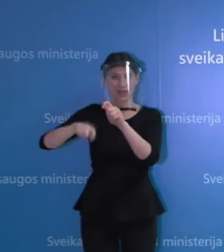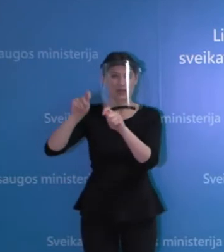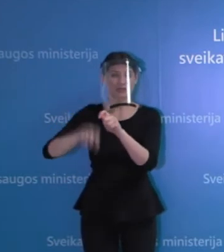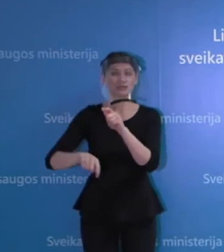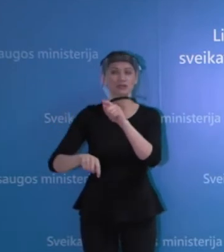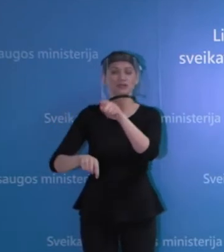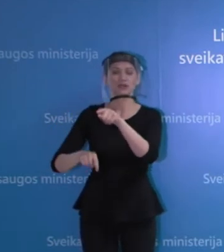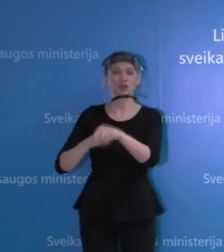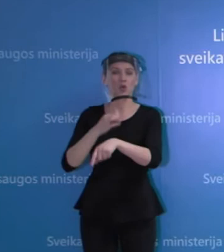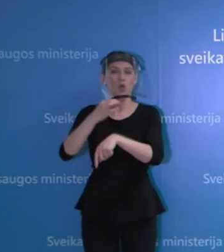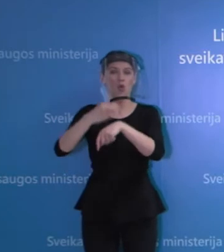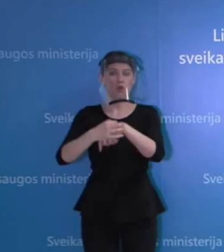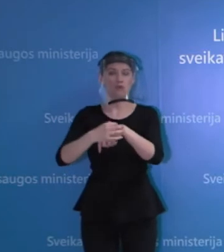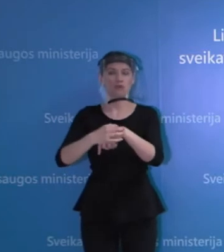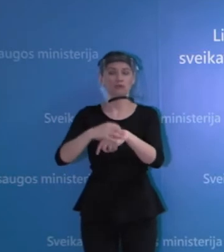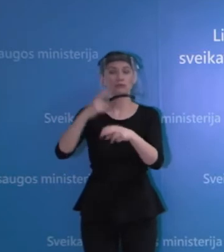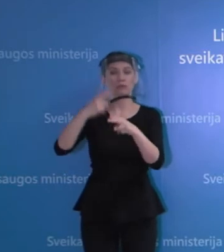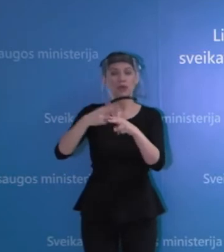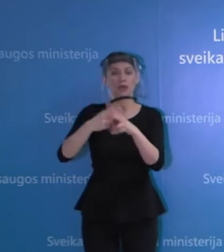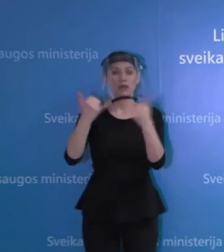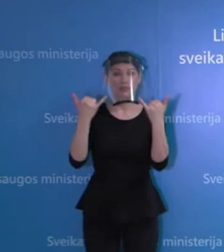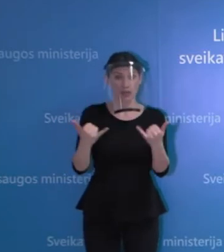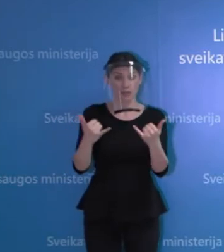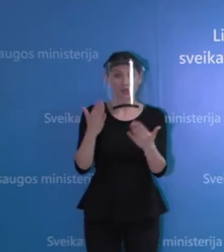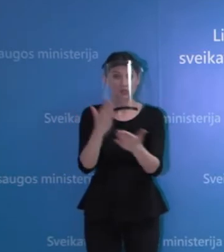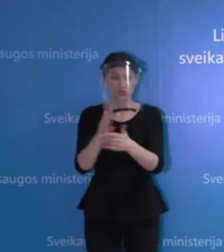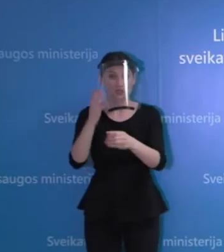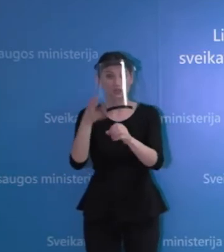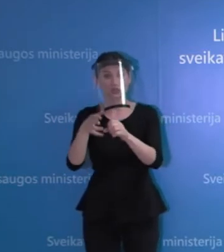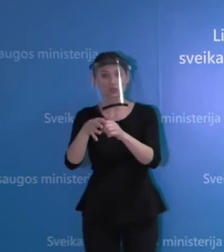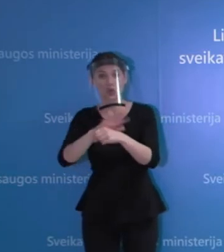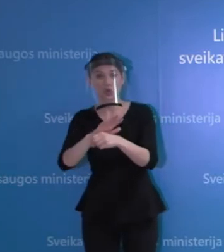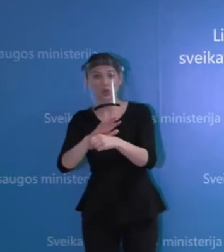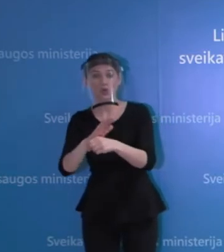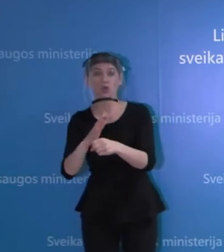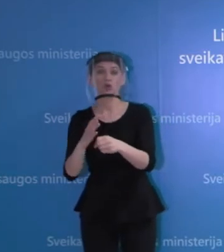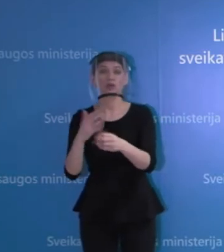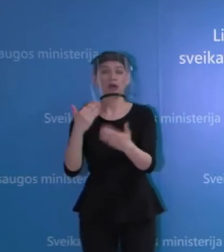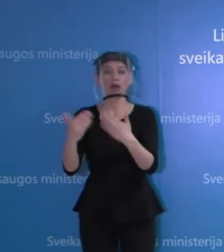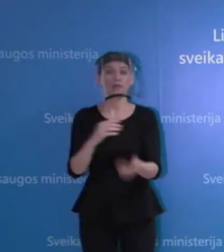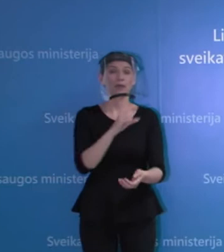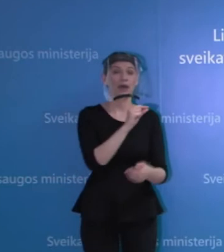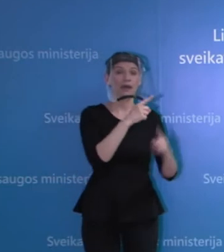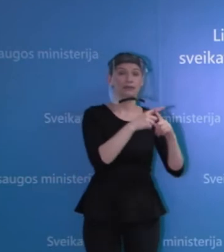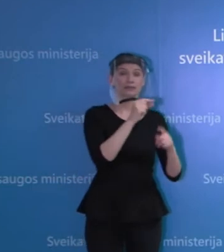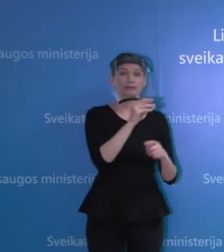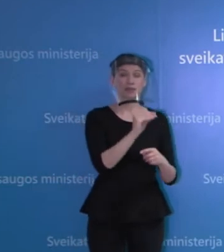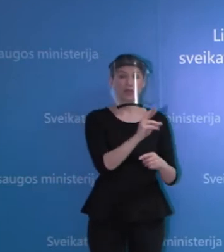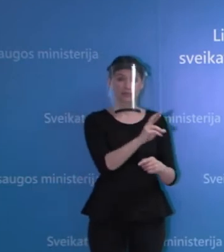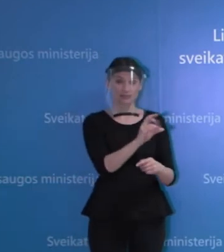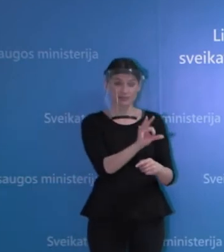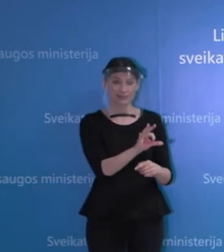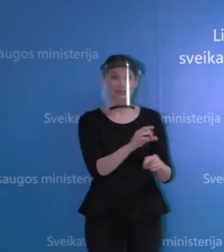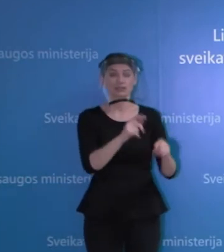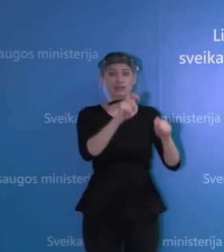nustato lygos egzistavimą dabar tiek ekspres testai buvo įmami tam, kad pradėti